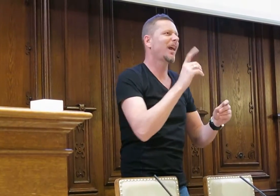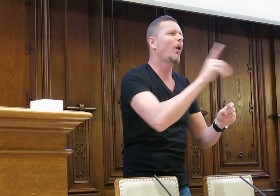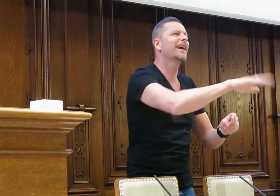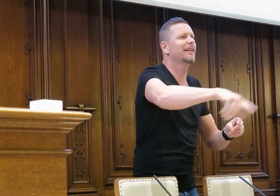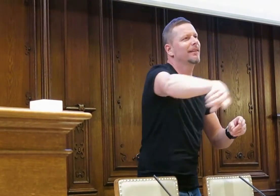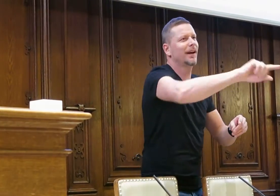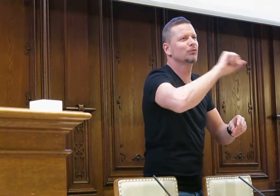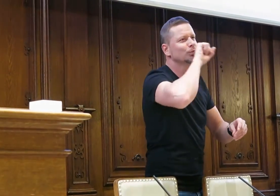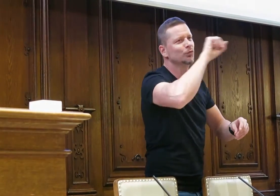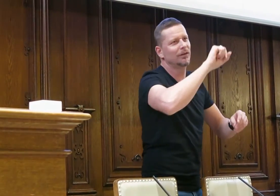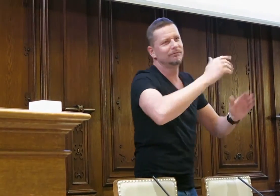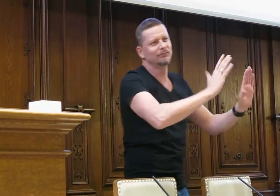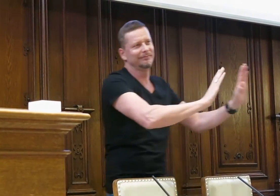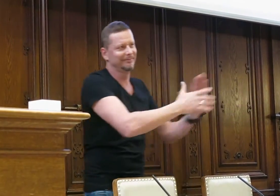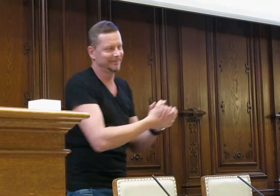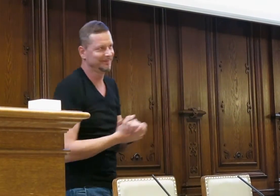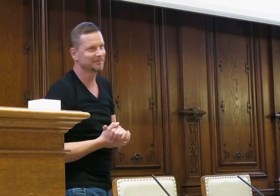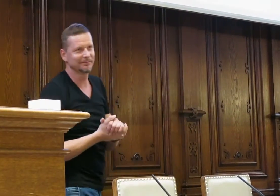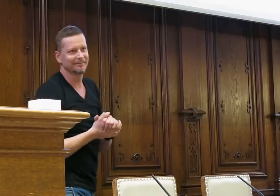irgendwann auch einmal selber schon gesehen, oder bei den Kindern gesehen.